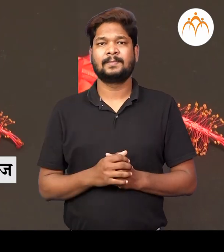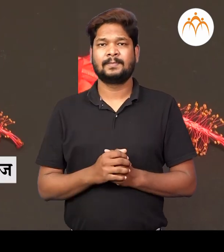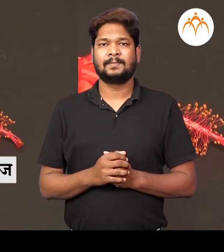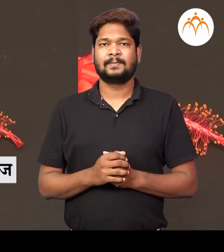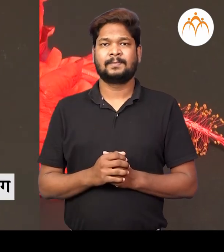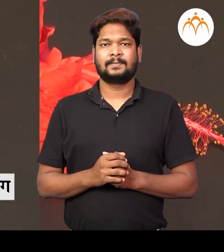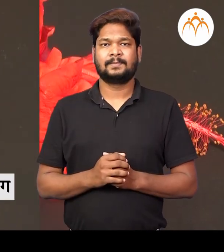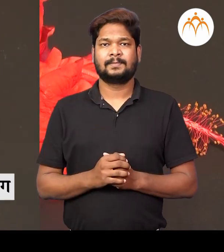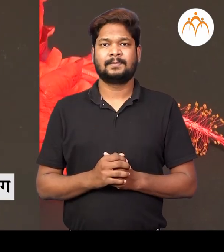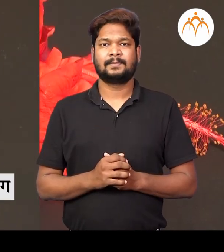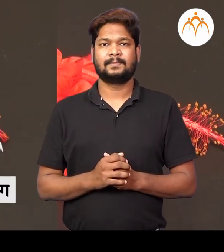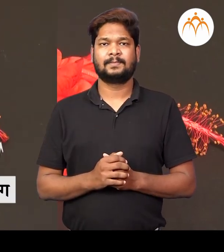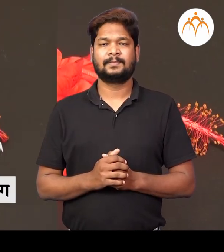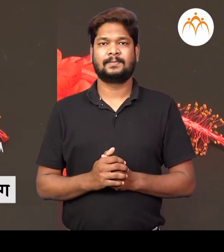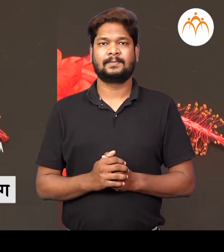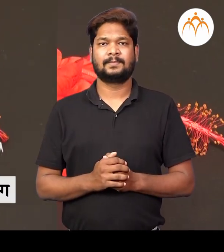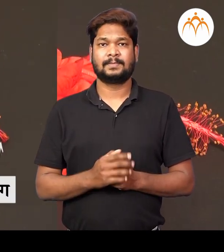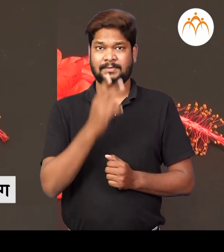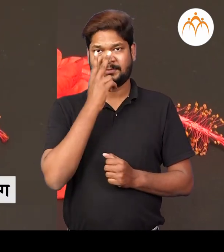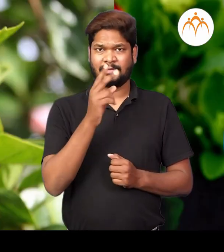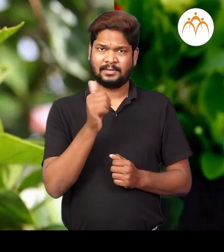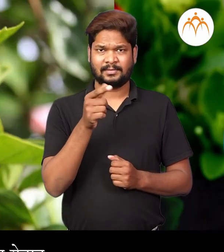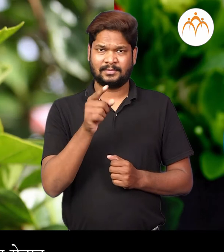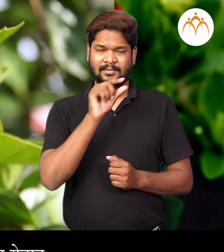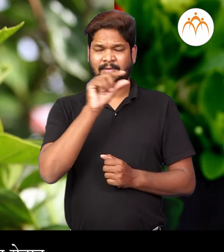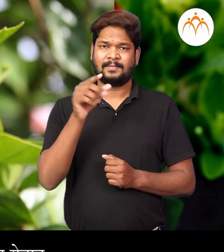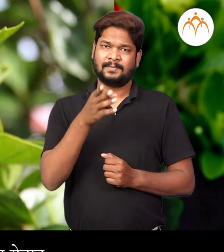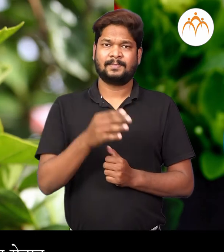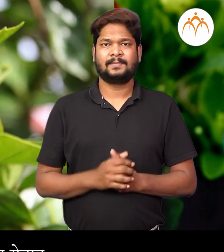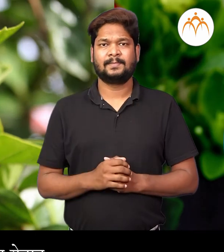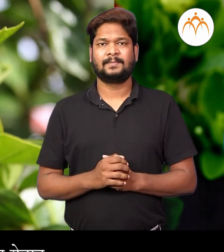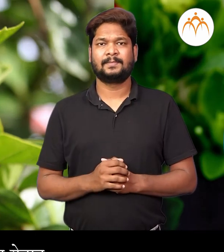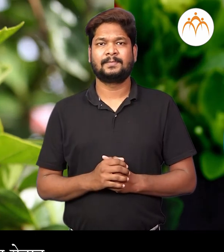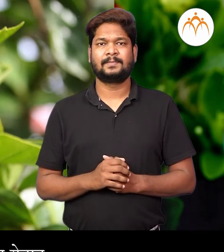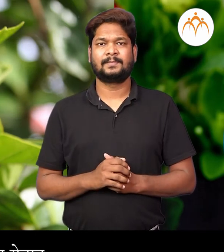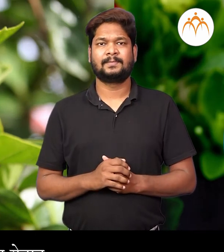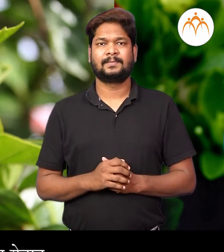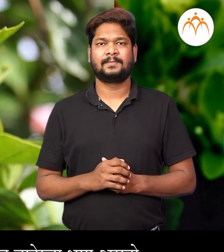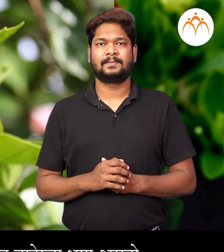निदलपुञ, दलपुञ, पुमंग आणि जायांग हे भाग दिसुनेता